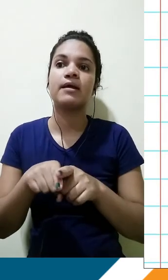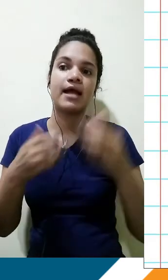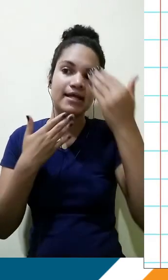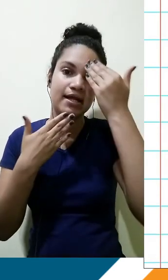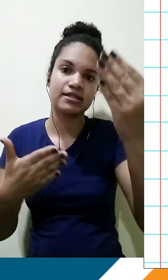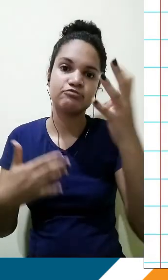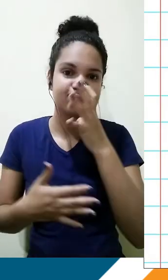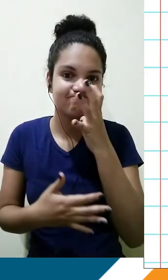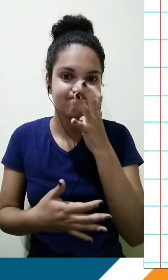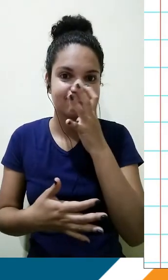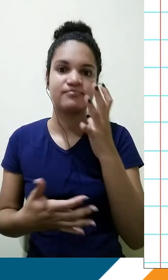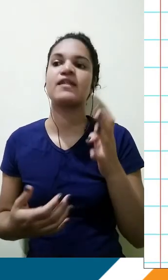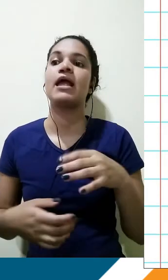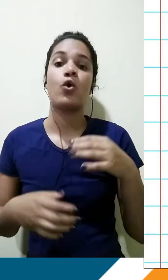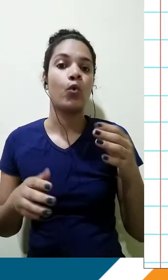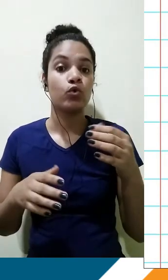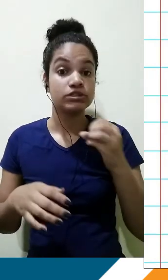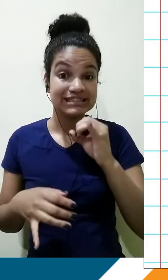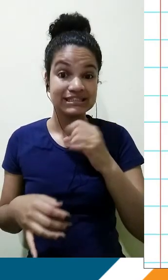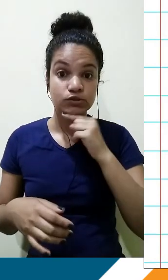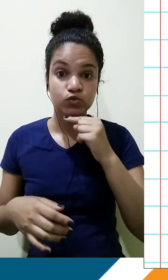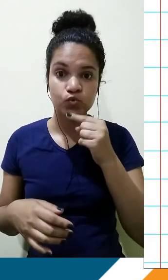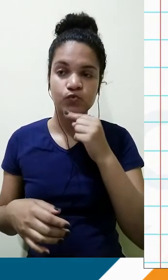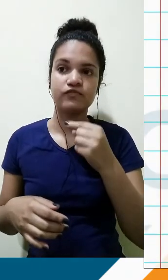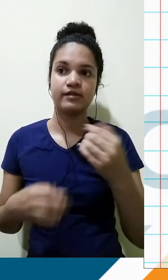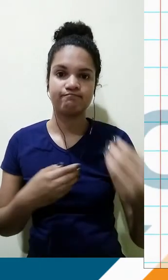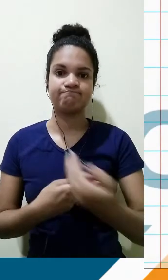visualização de vocês e qualquer dúvida, contem conosco. É isso, bons estudos, galera!